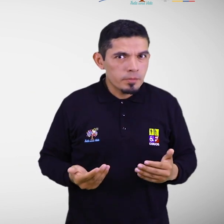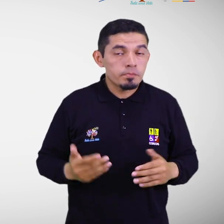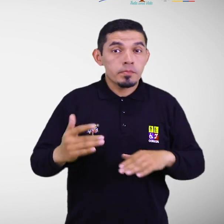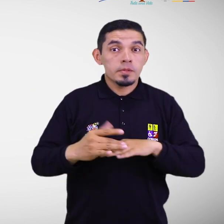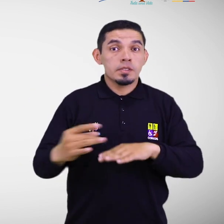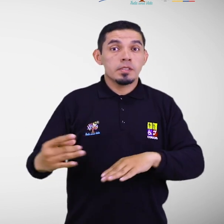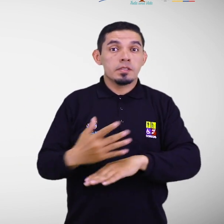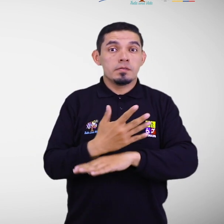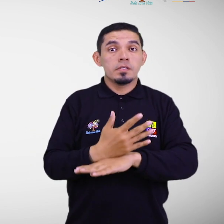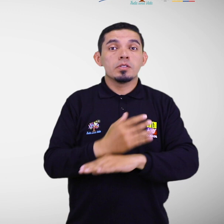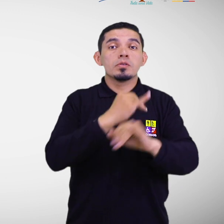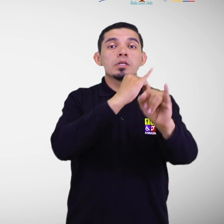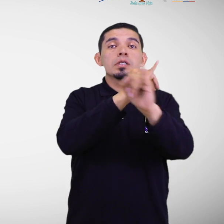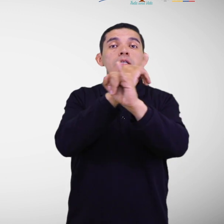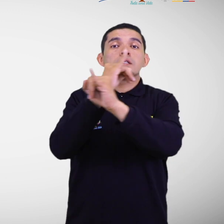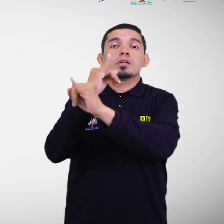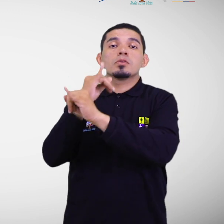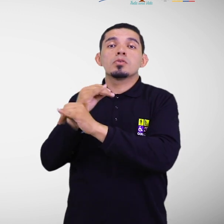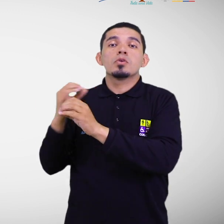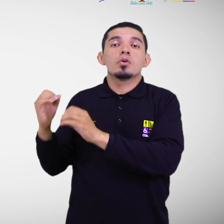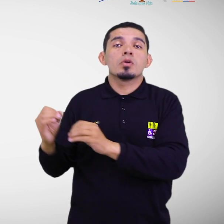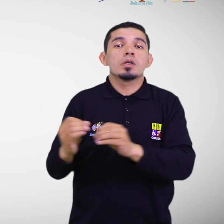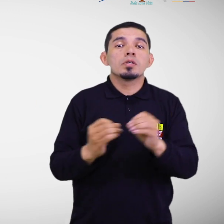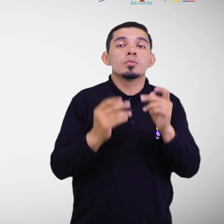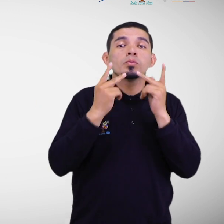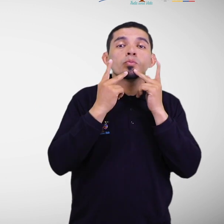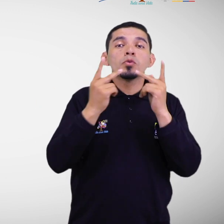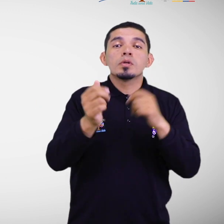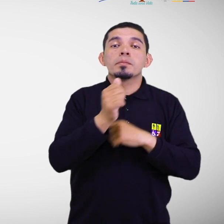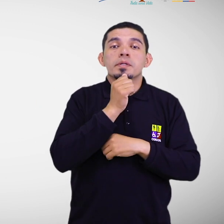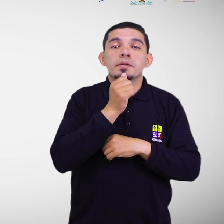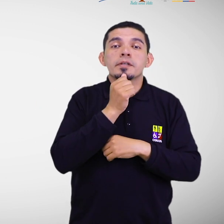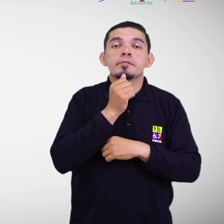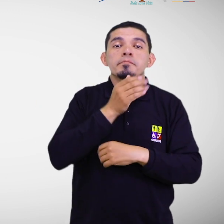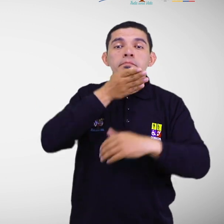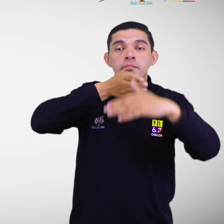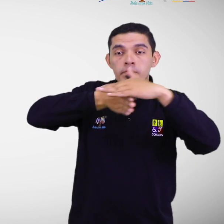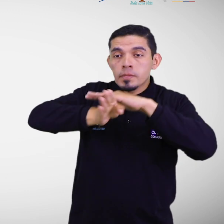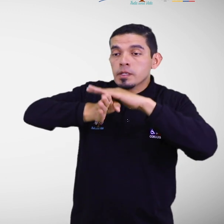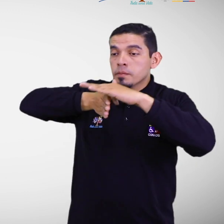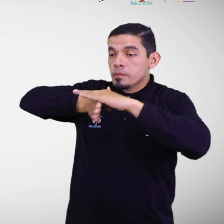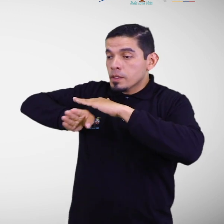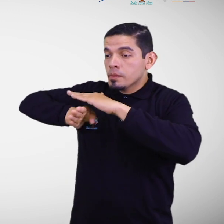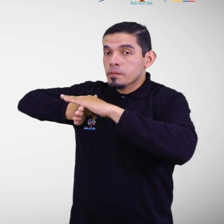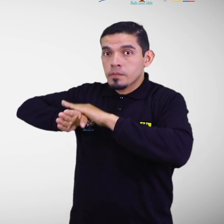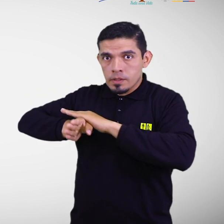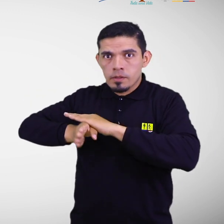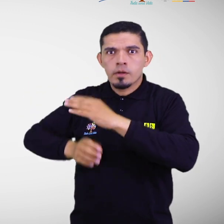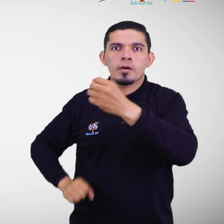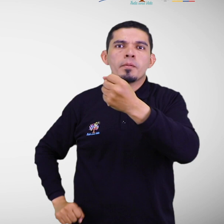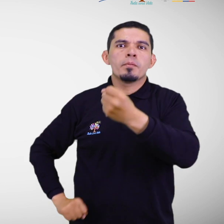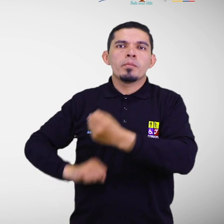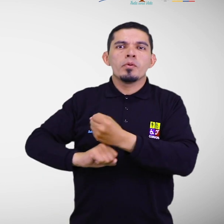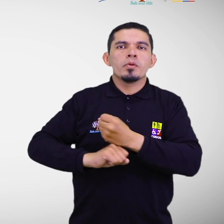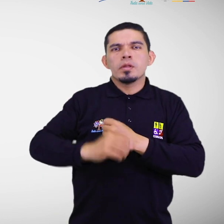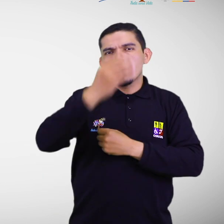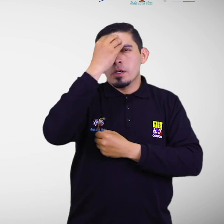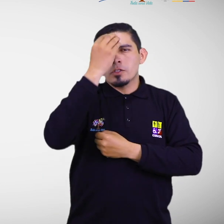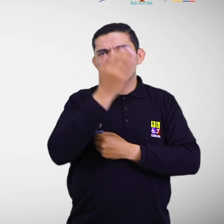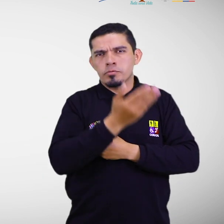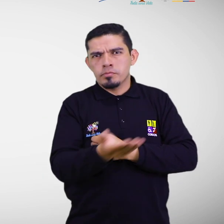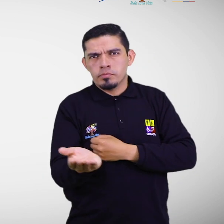Sensibilización en instituciones, organizaciones públicas y privadas. Fortalecimiento en el ámbito educativo.